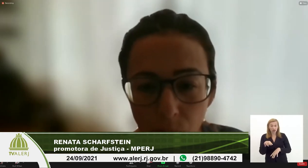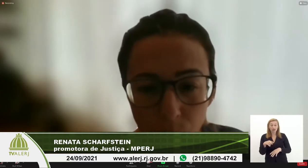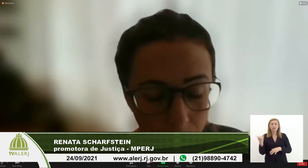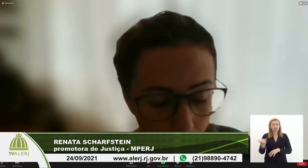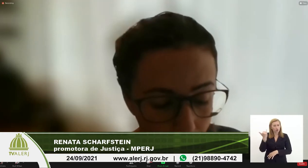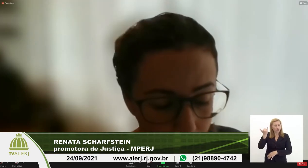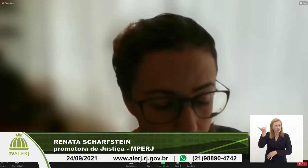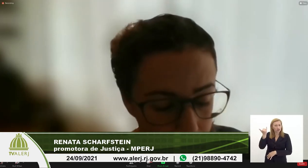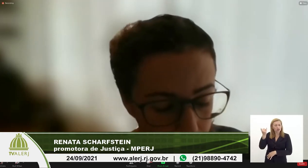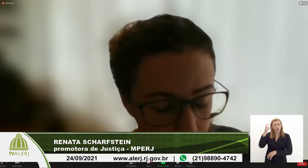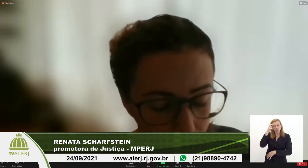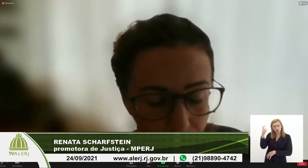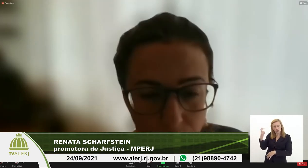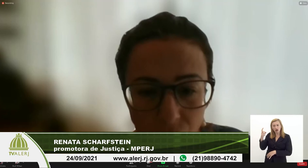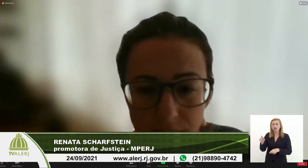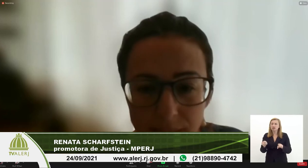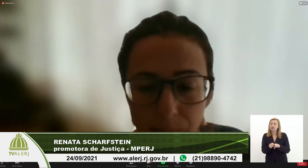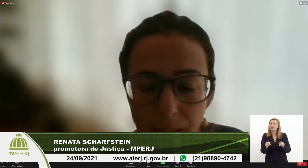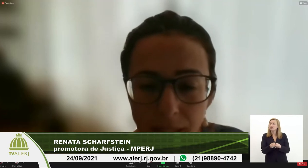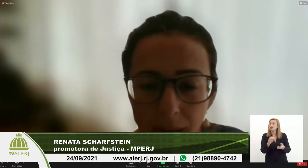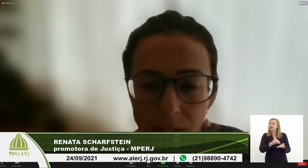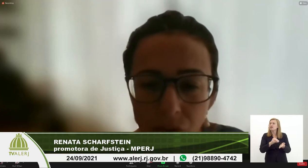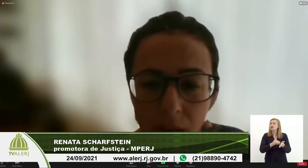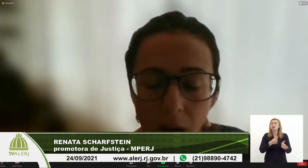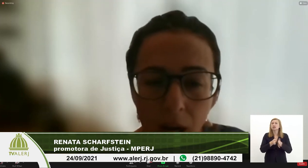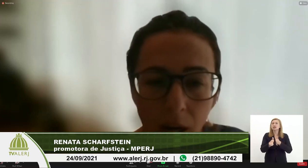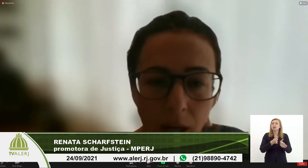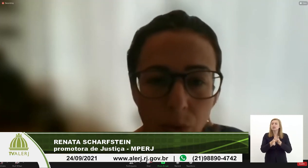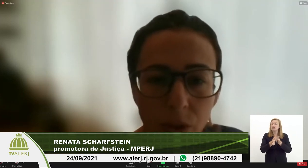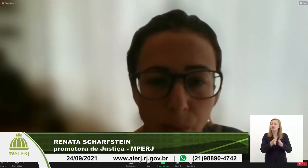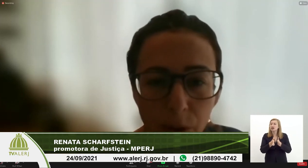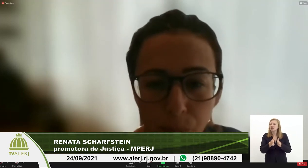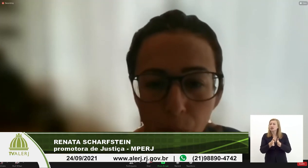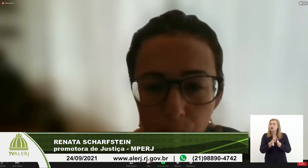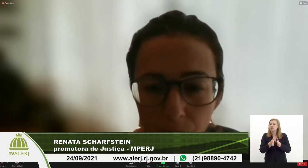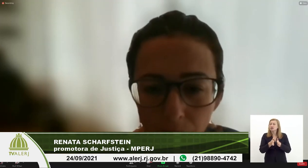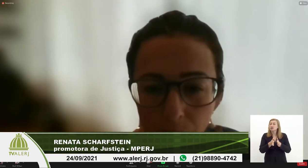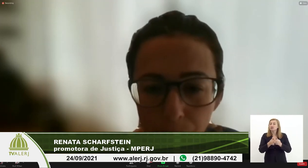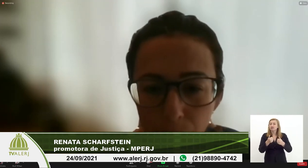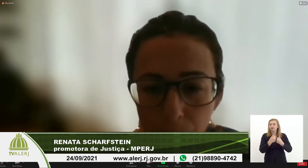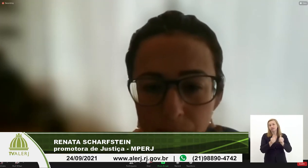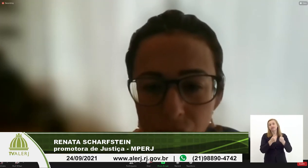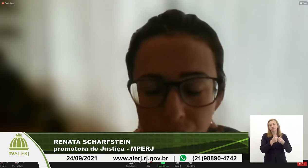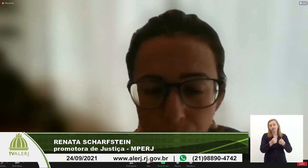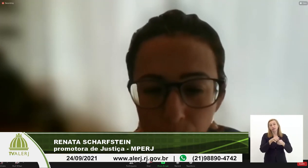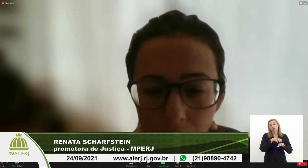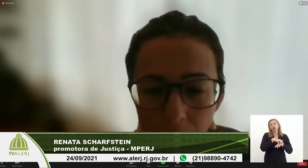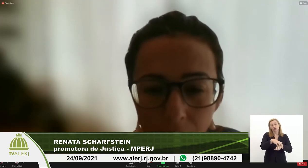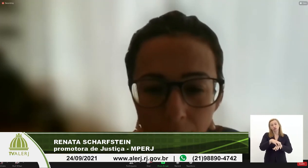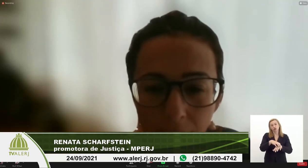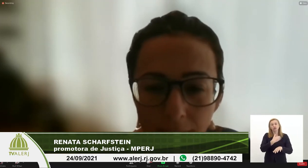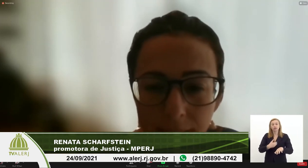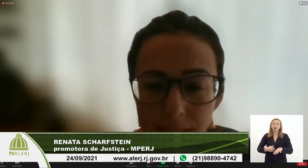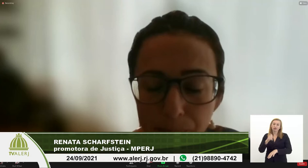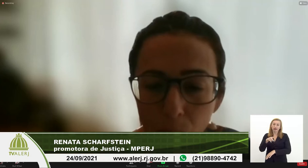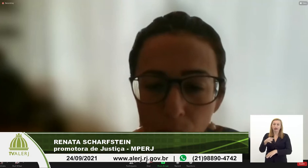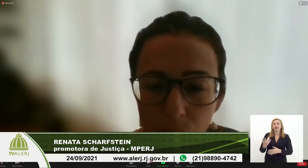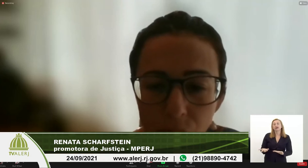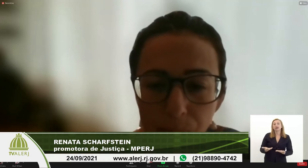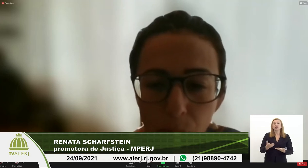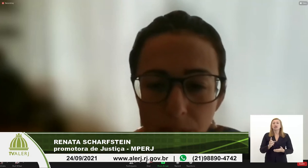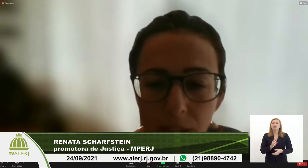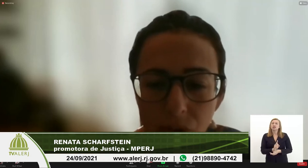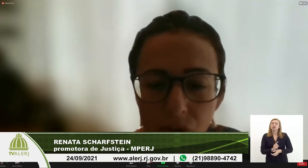importância cultural e também a falta de acessibilidade no transporte público que é um problema antigo nesse